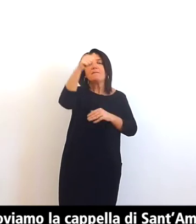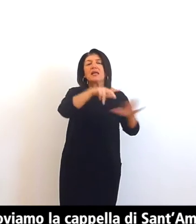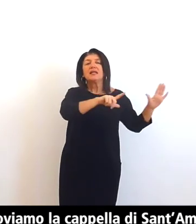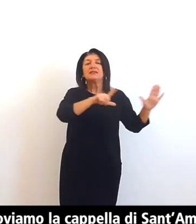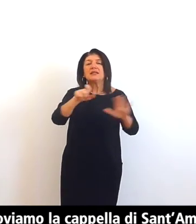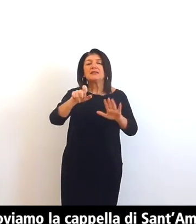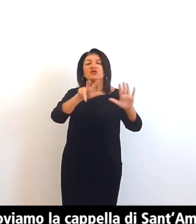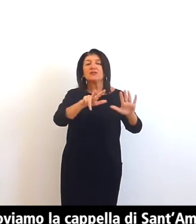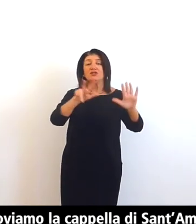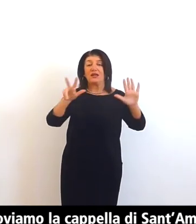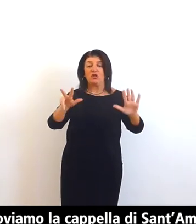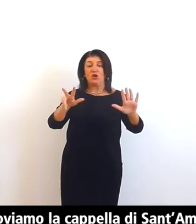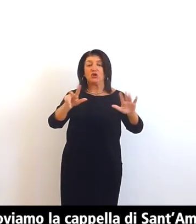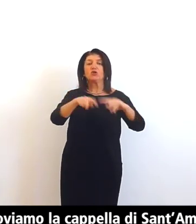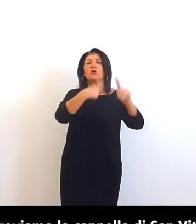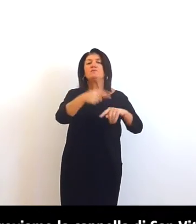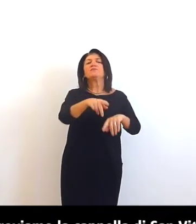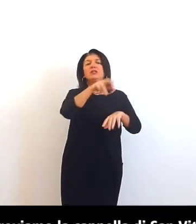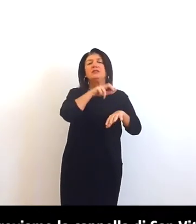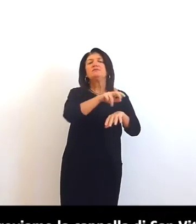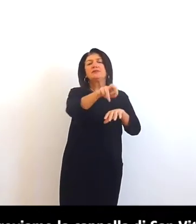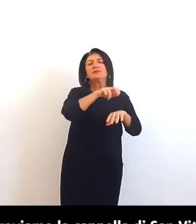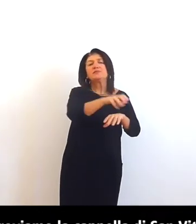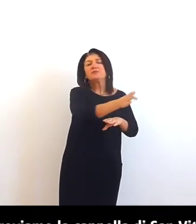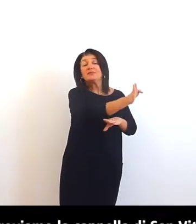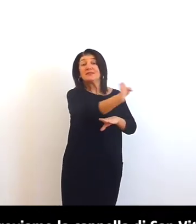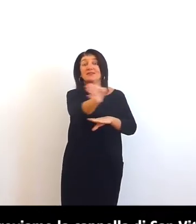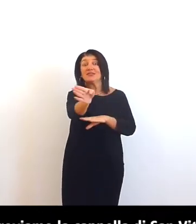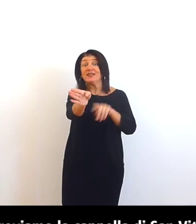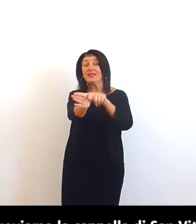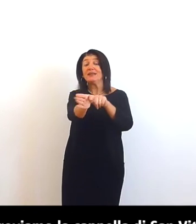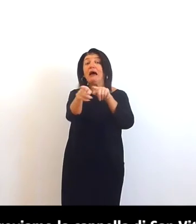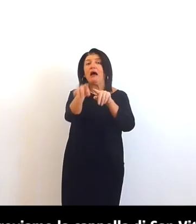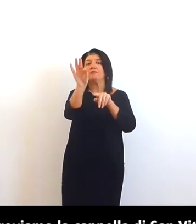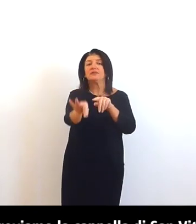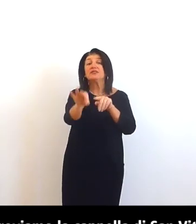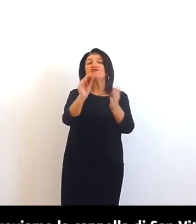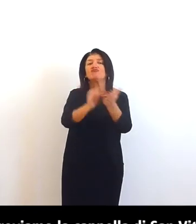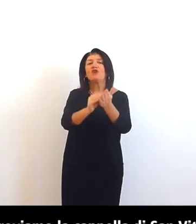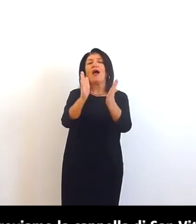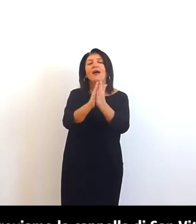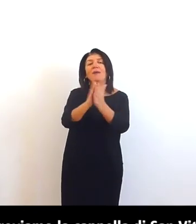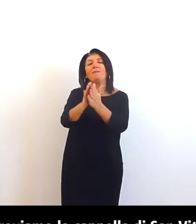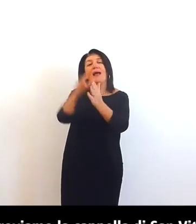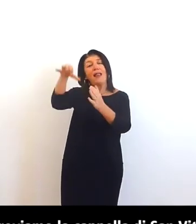girando a sinistra troviamo la cappella di San Vittore in ciel d'oro la